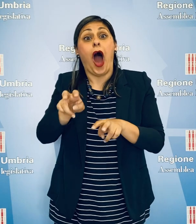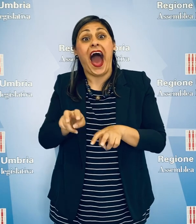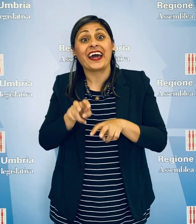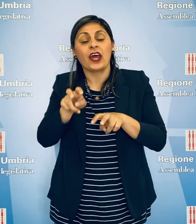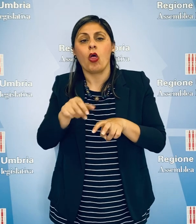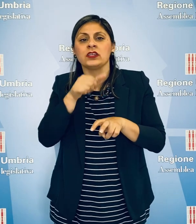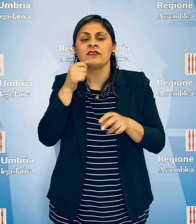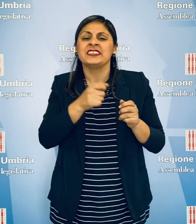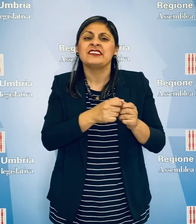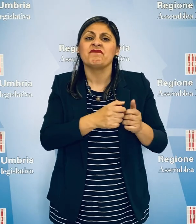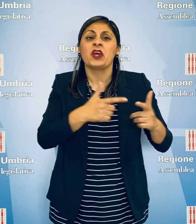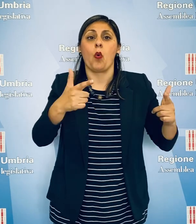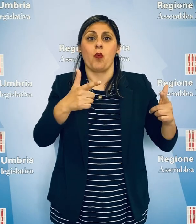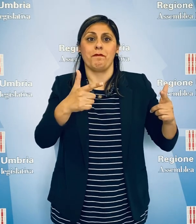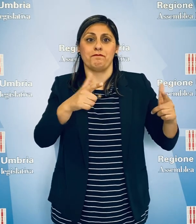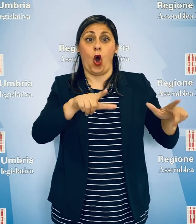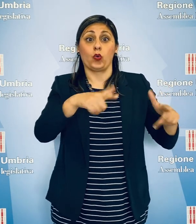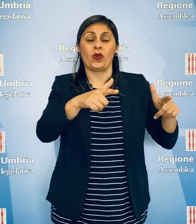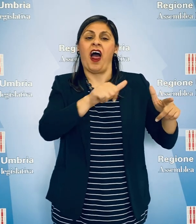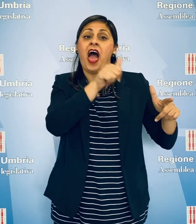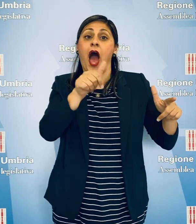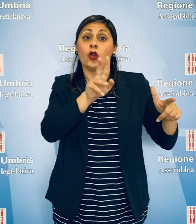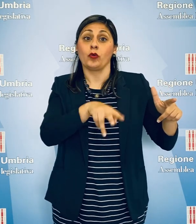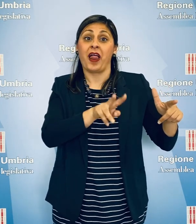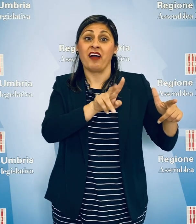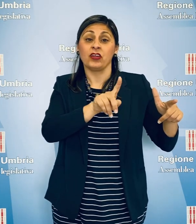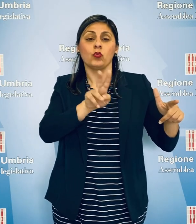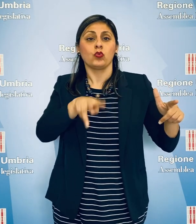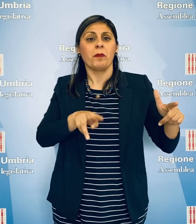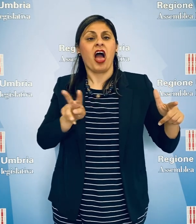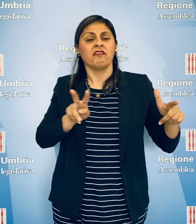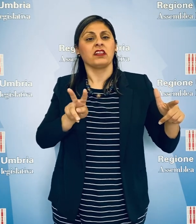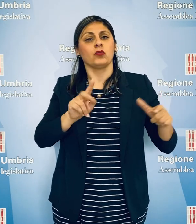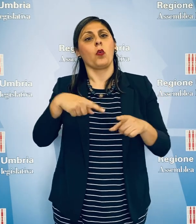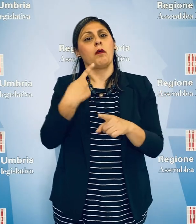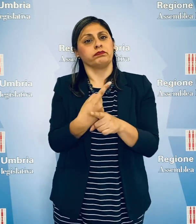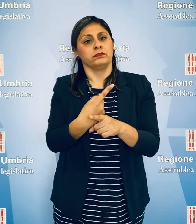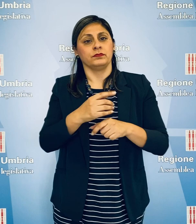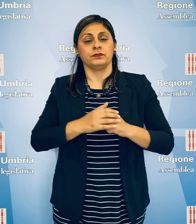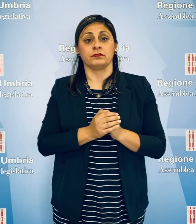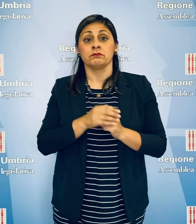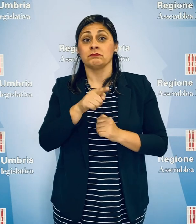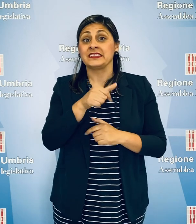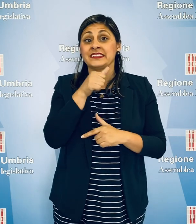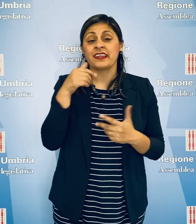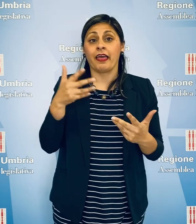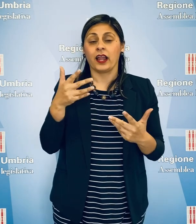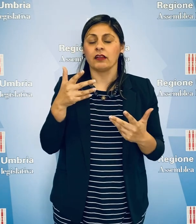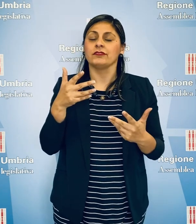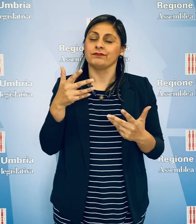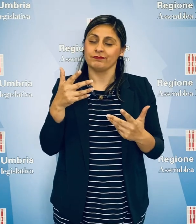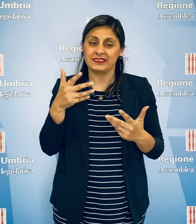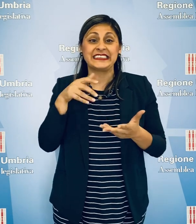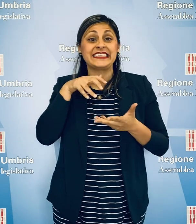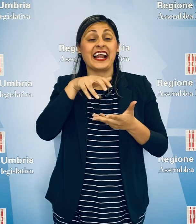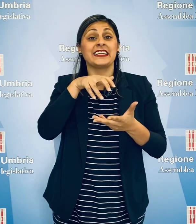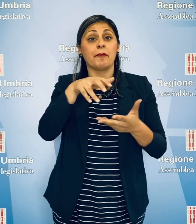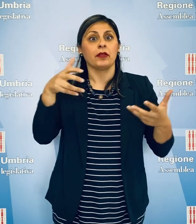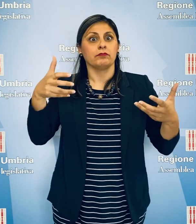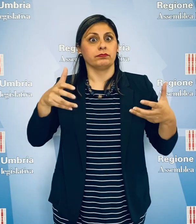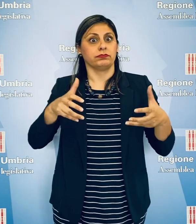Agricolo per lo sviluppo rurale per gli anni 2021 e 2022, evitando una riduzione degli